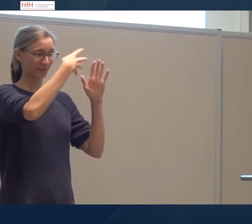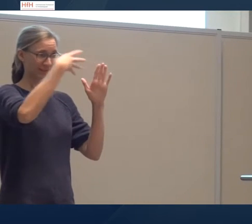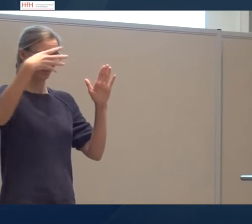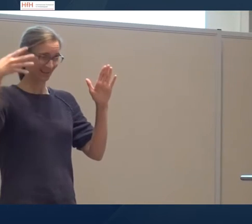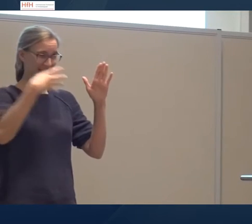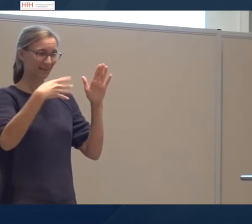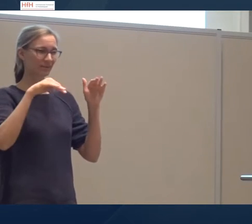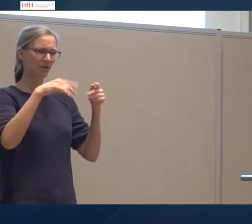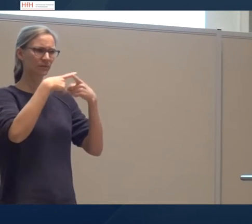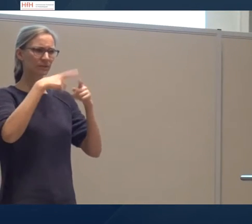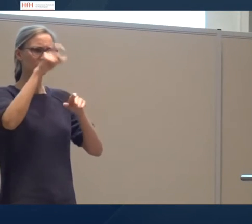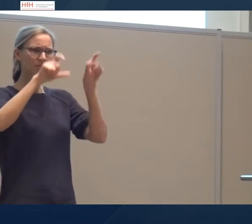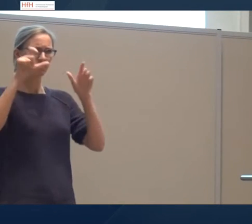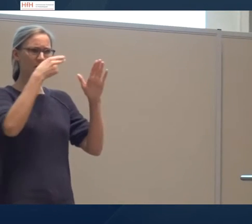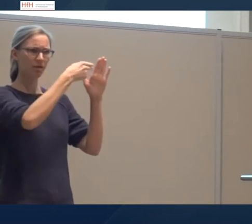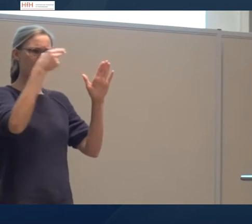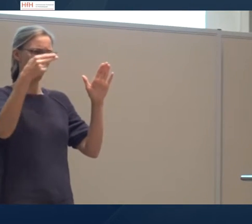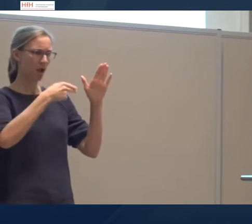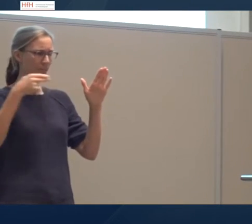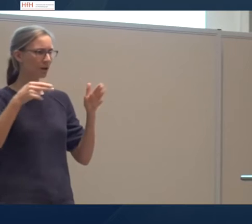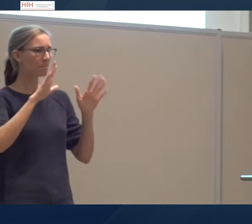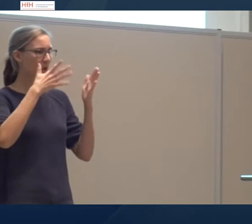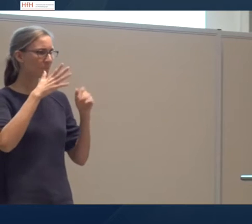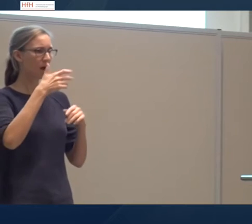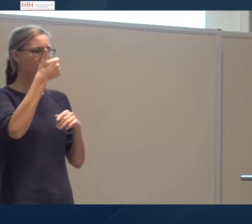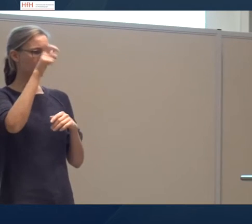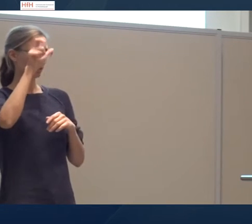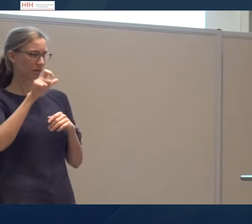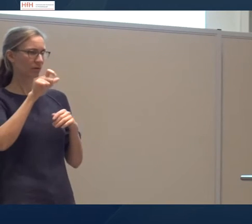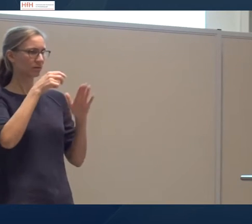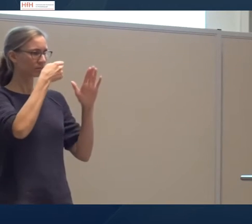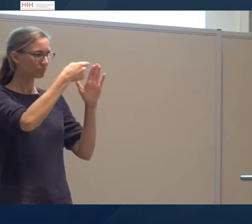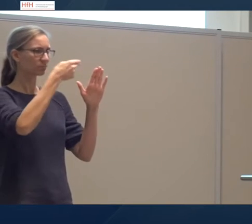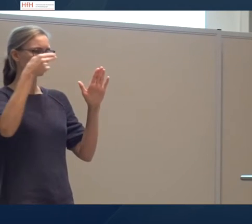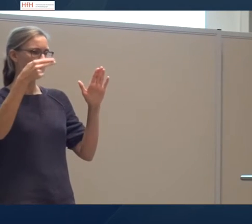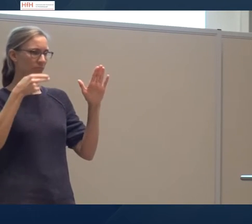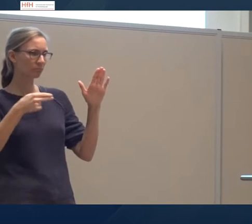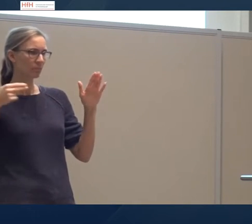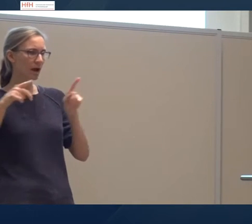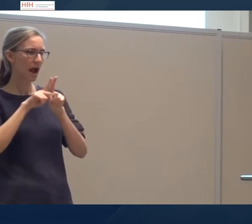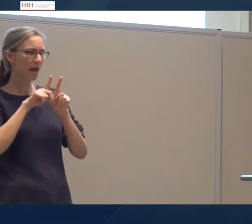unterschiedliche Namen. Eine Person ist vielleicht in Kategorie 1 unter den Top